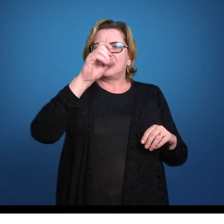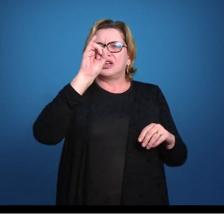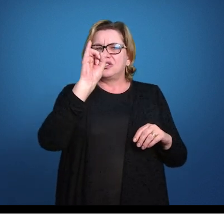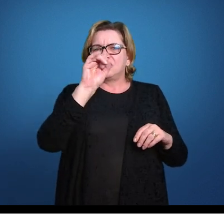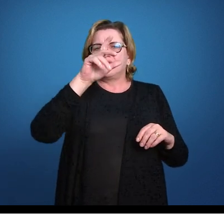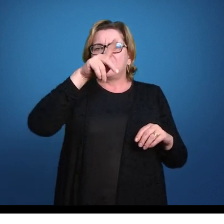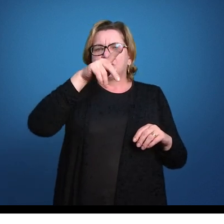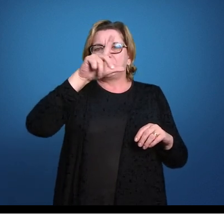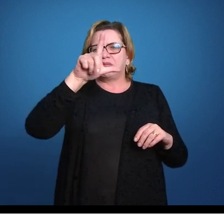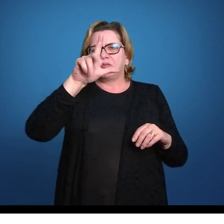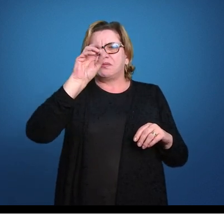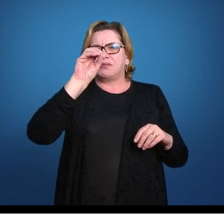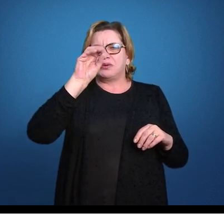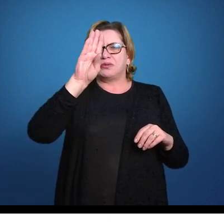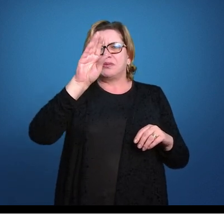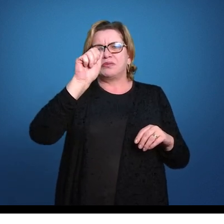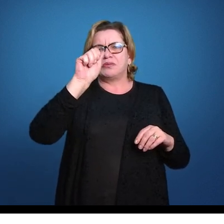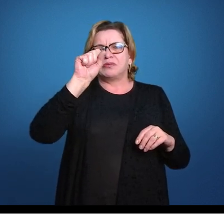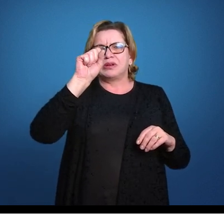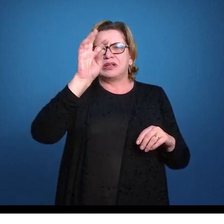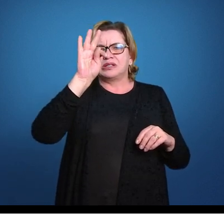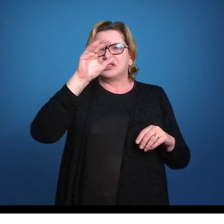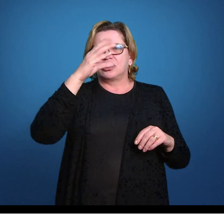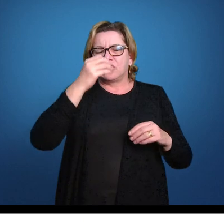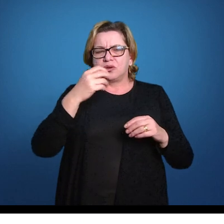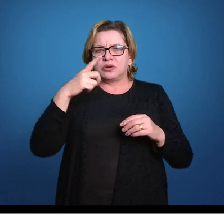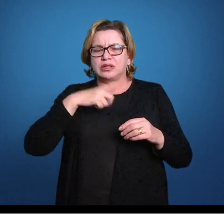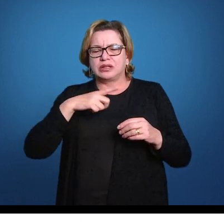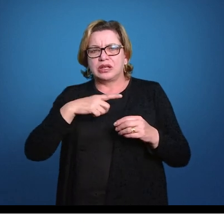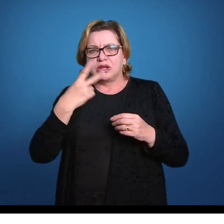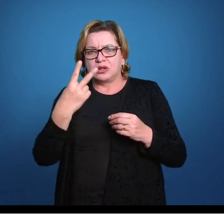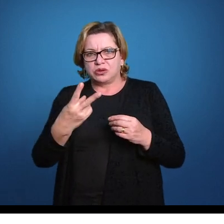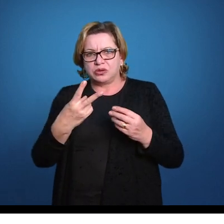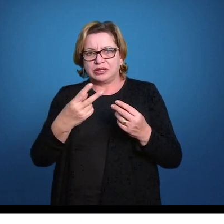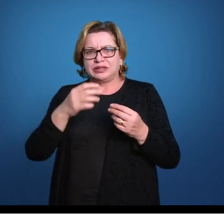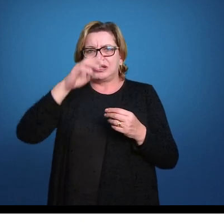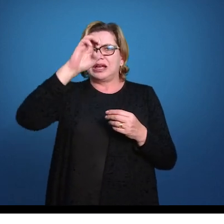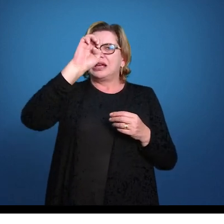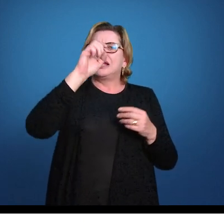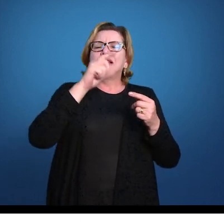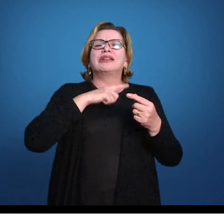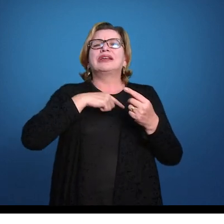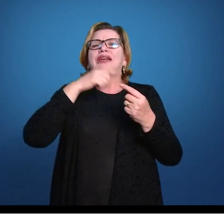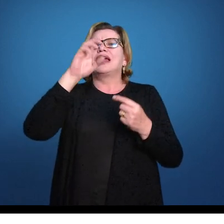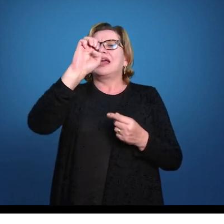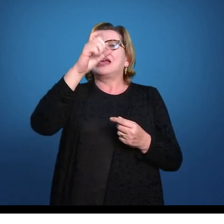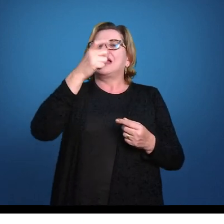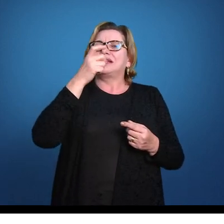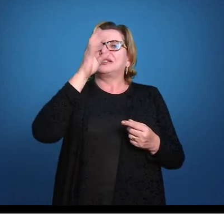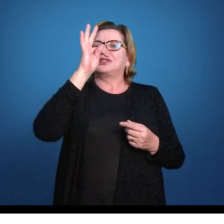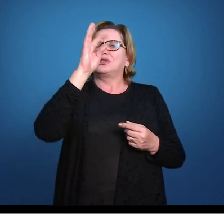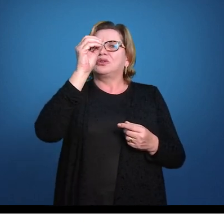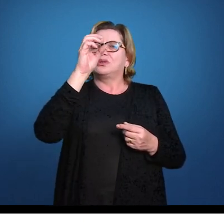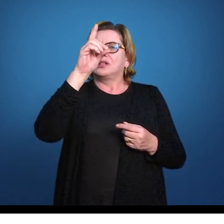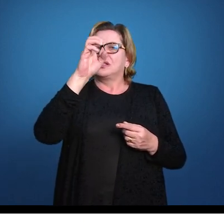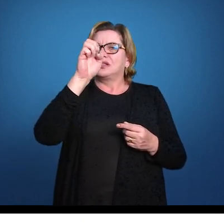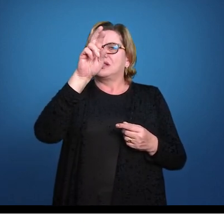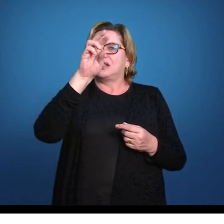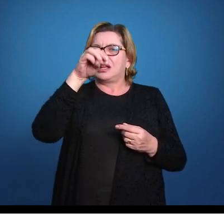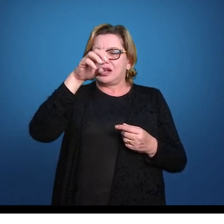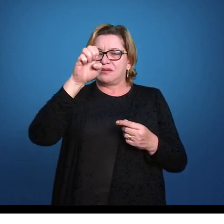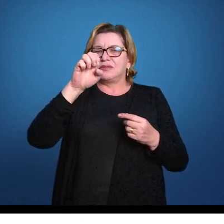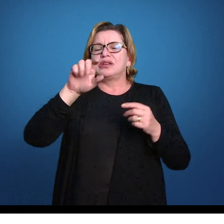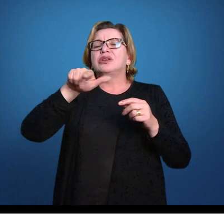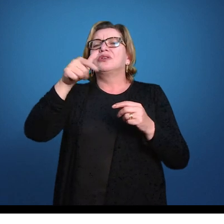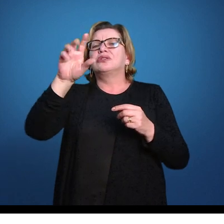aqueles que tem dois tecidos germinativos né, a ectoderme e a endoderme, representados por quinidários e